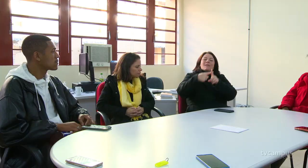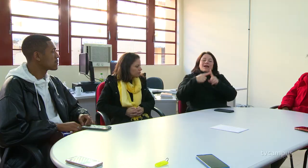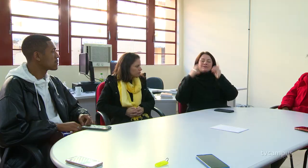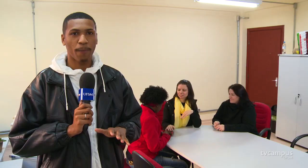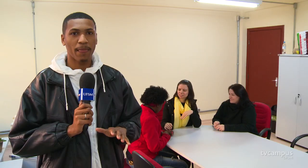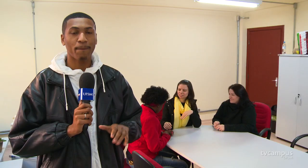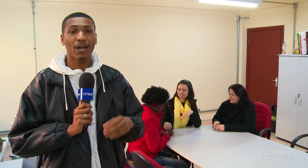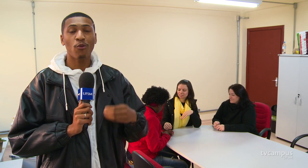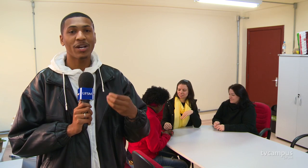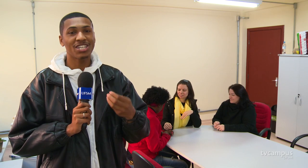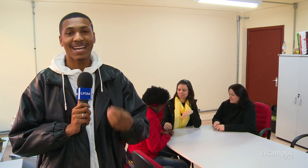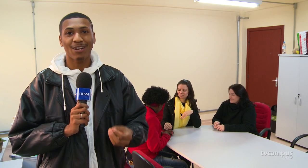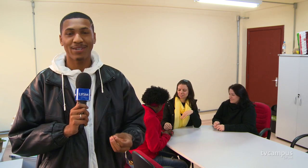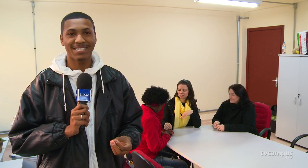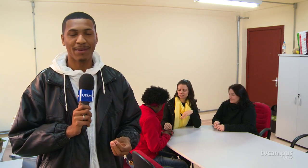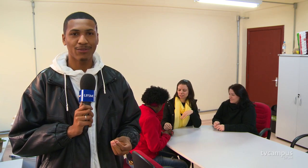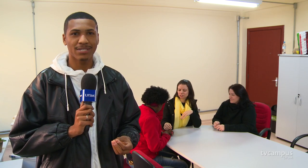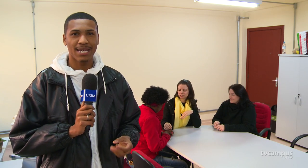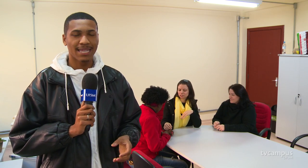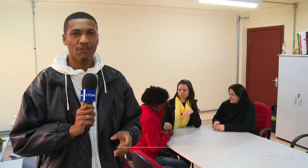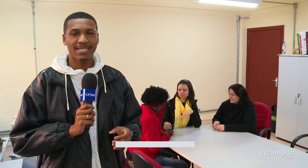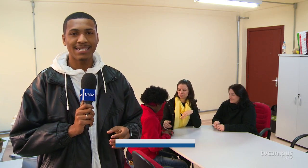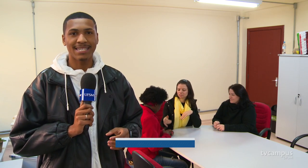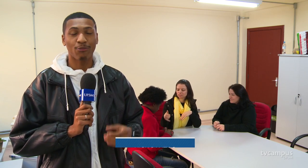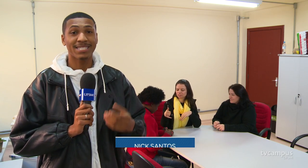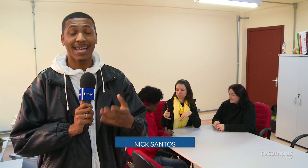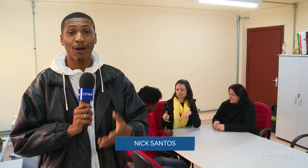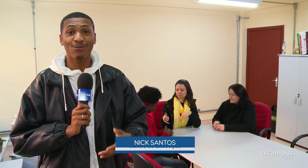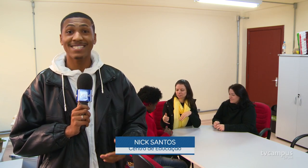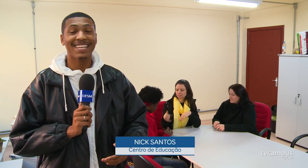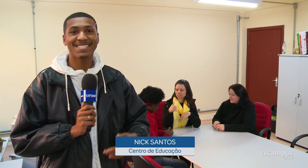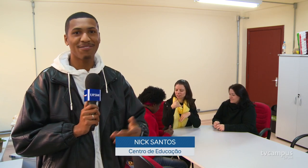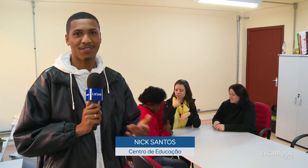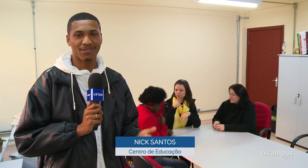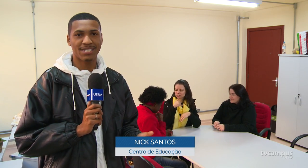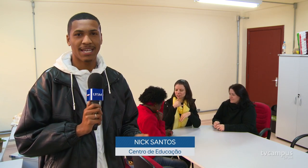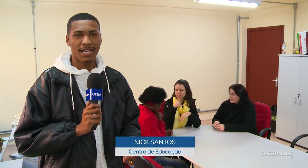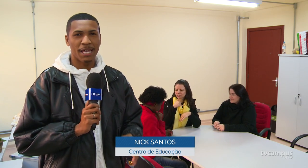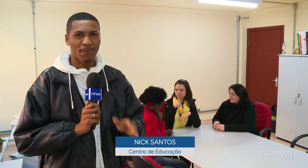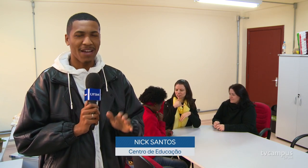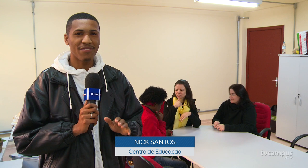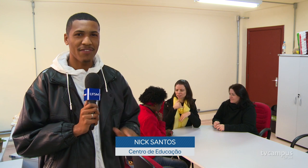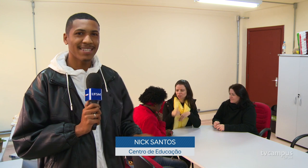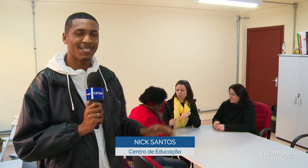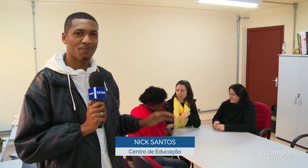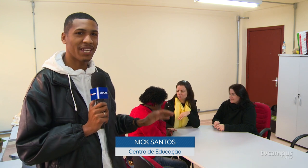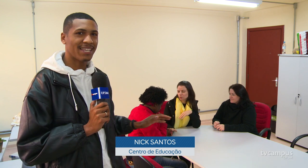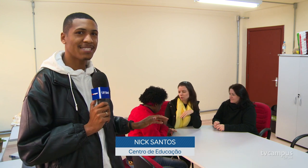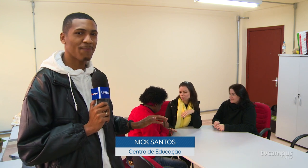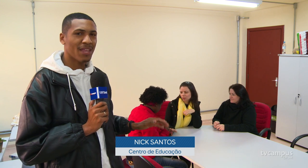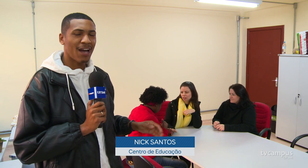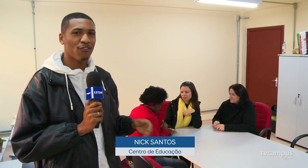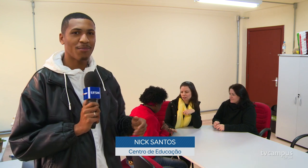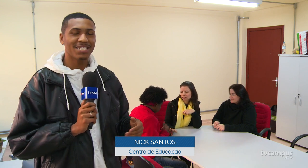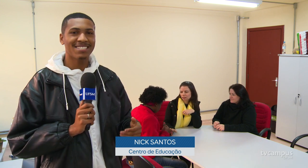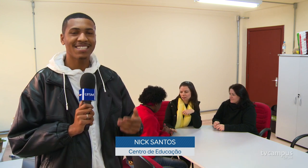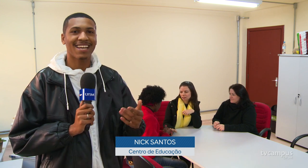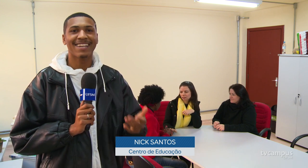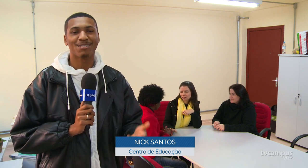Repórter. Para compartilhar conhecimentos, não existe obstáculos nem desafios. E para viver essa experiência, a forma de ensinar das